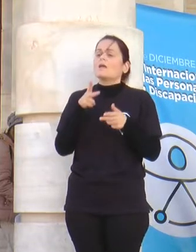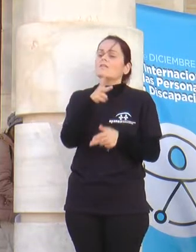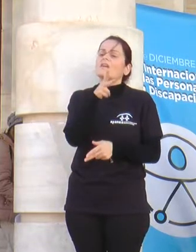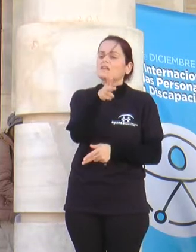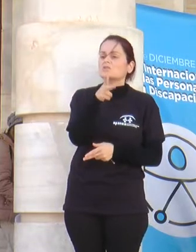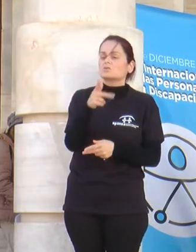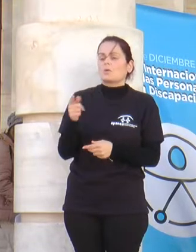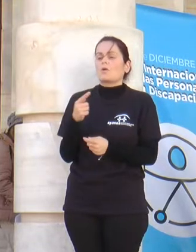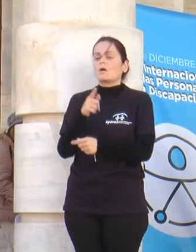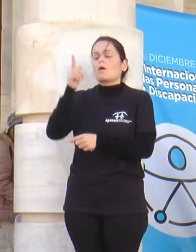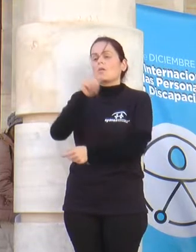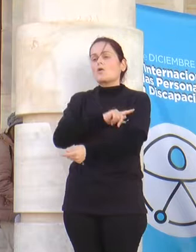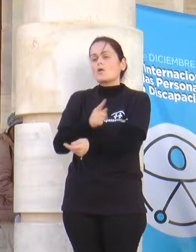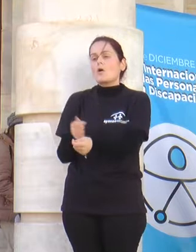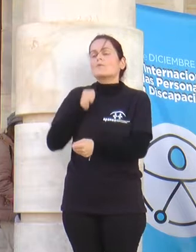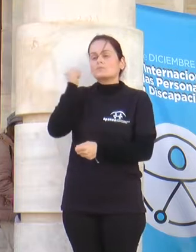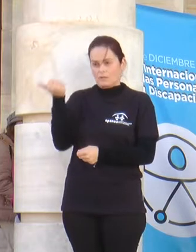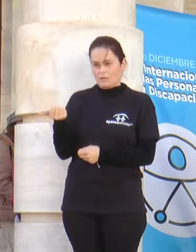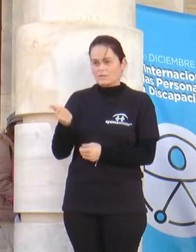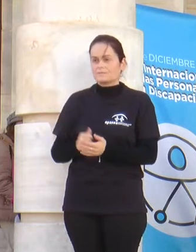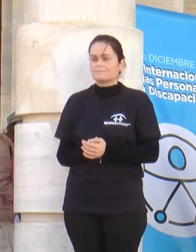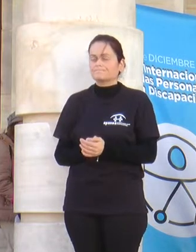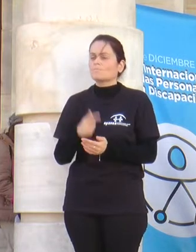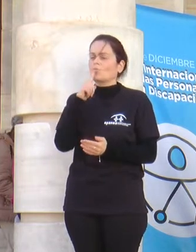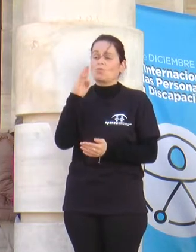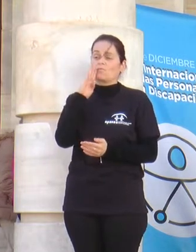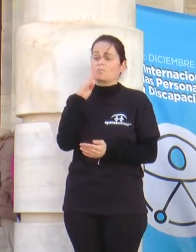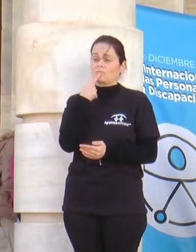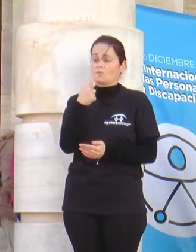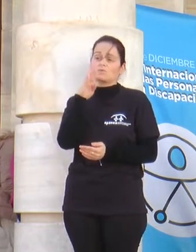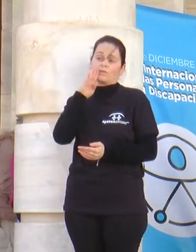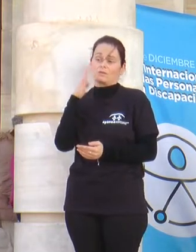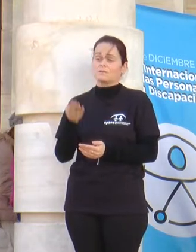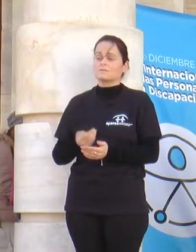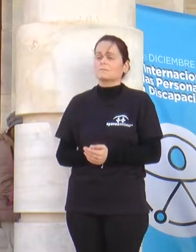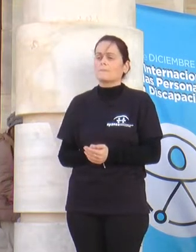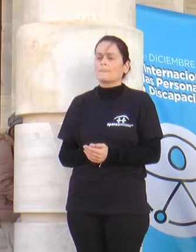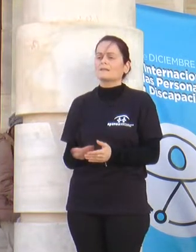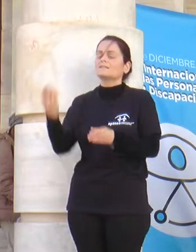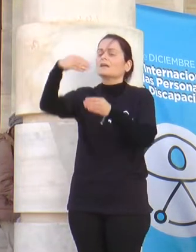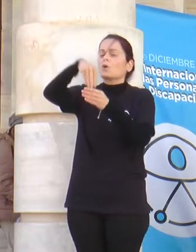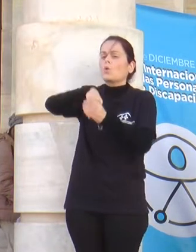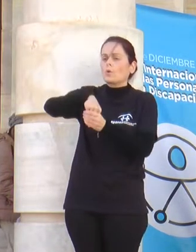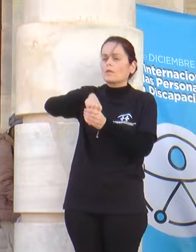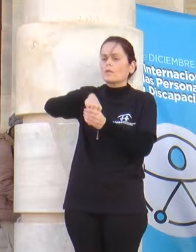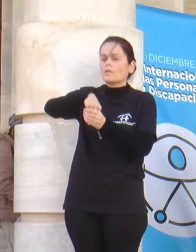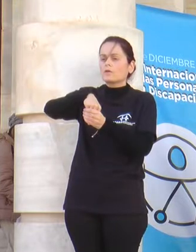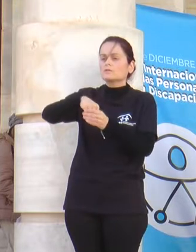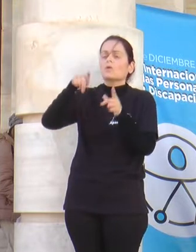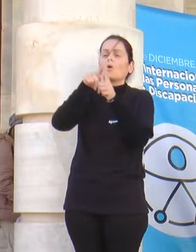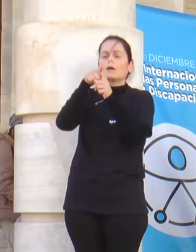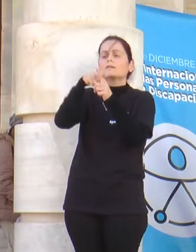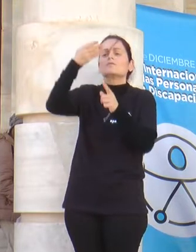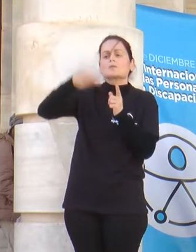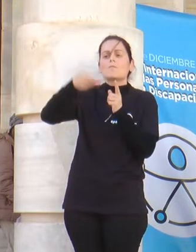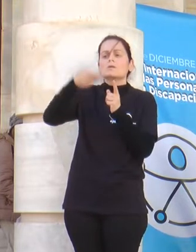oportunidades. Todo lo que acabo de mencionar está incluido y son principales objetivos